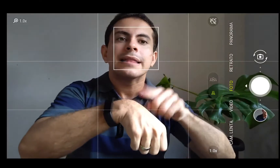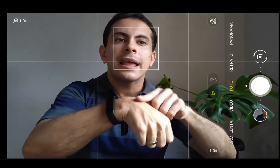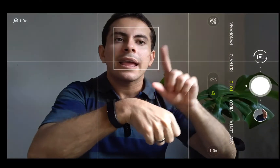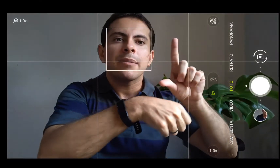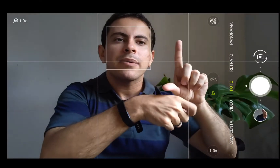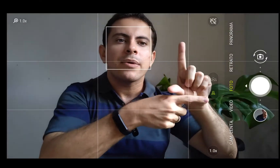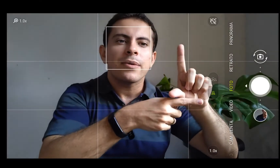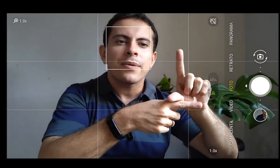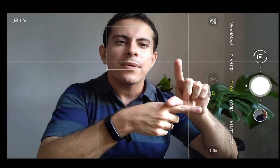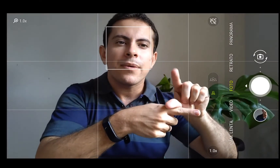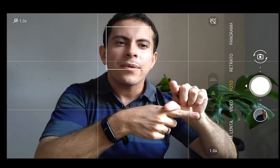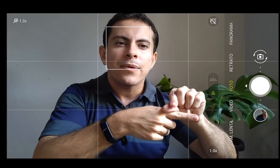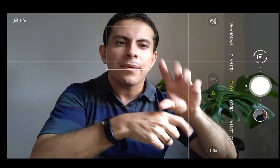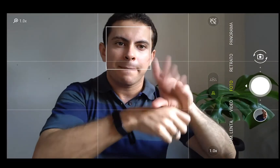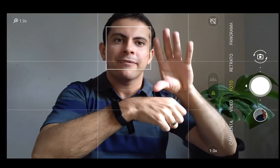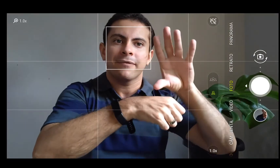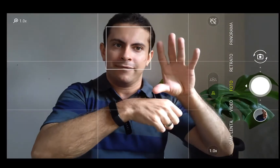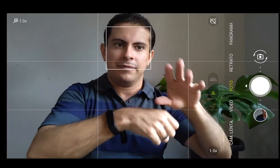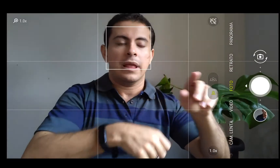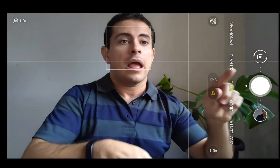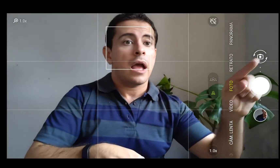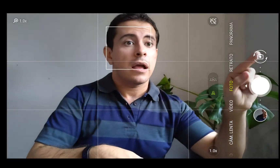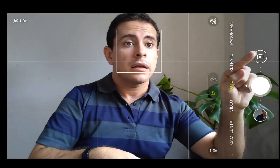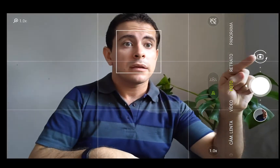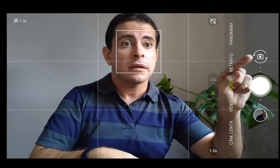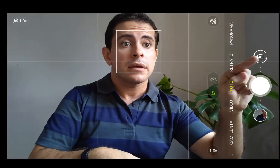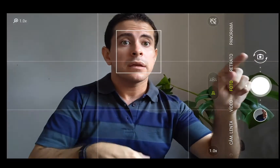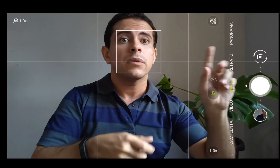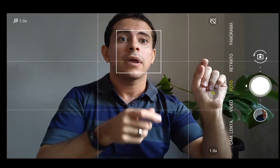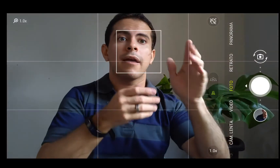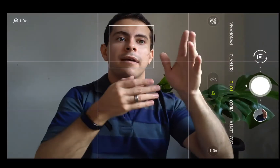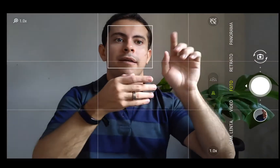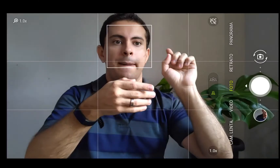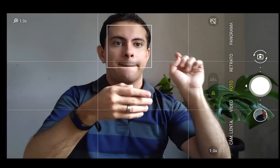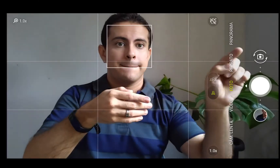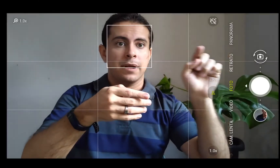onde você aperta para mudar, né, para a câmera, para frente ou para trás.